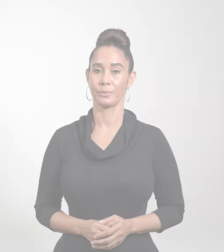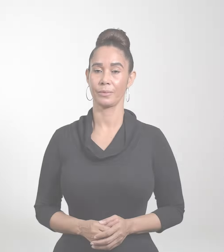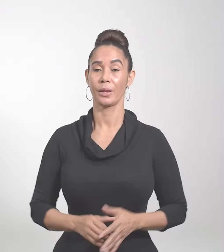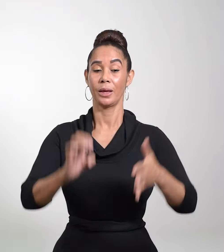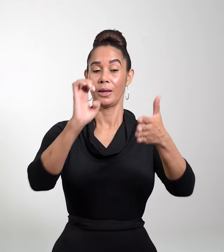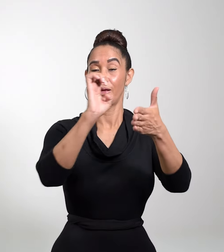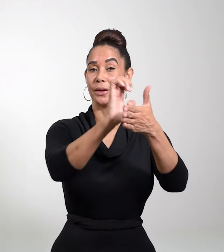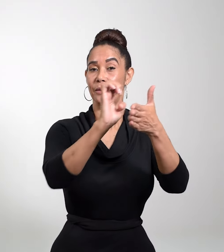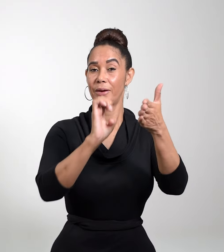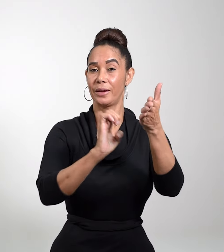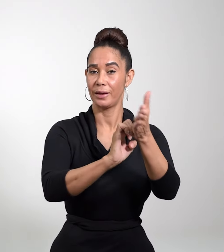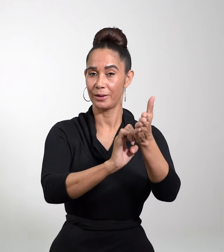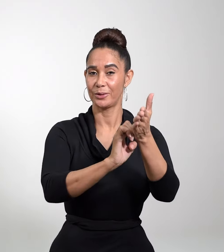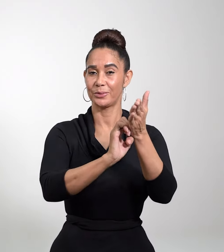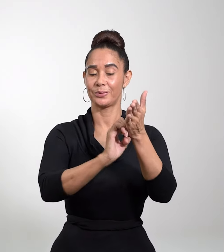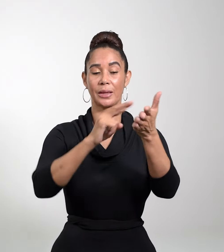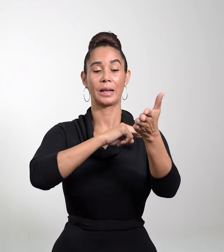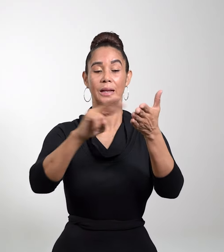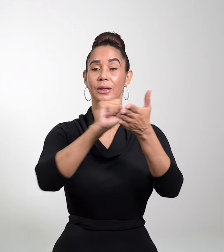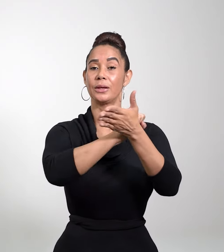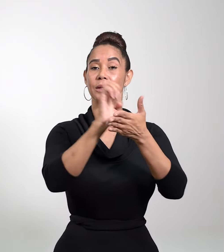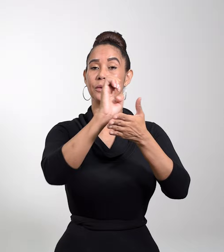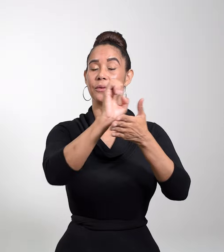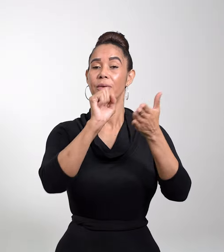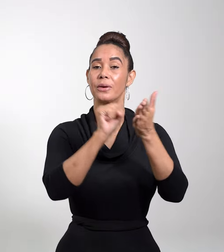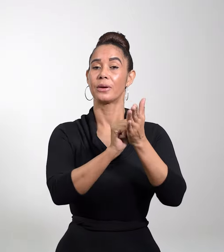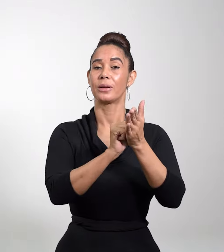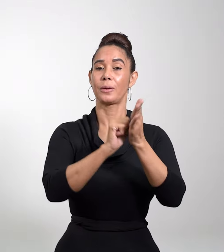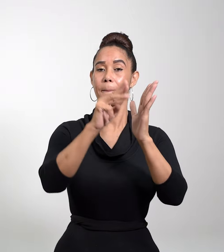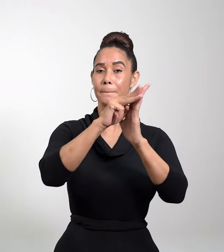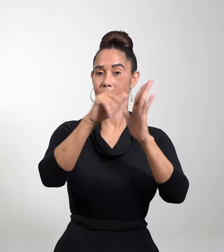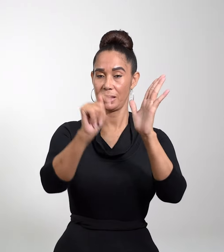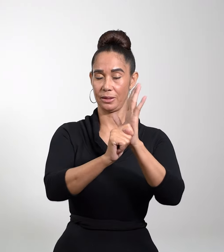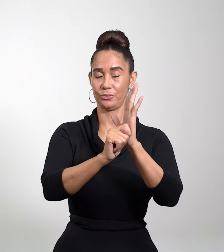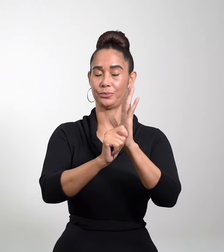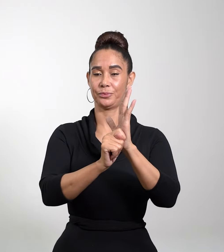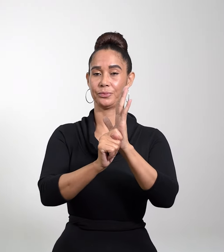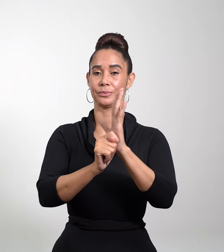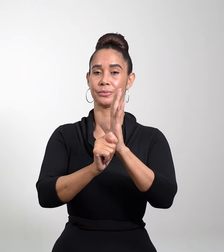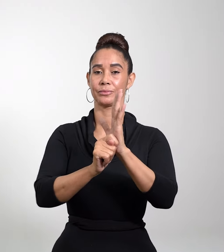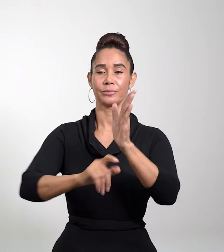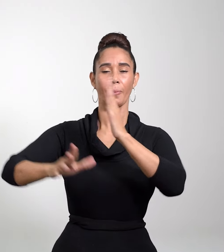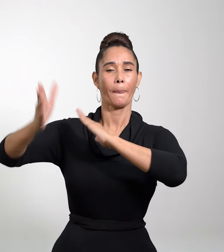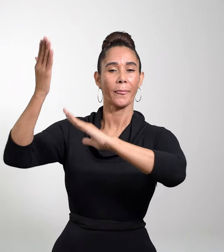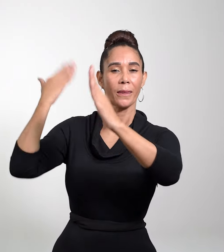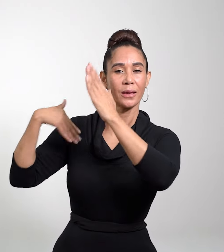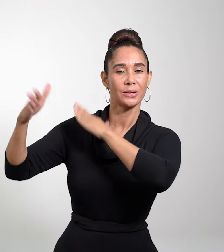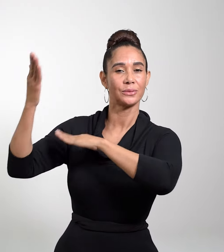Evangelio Lectura del Santo Evangelio según San Mateo En aquel tiempo fue